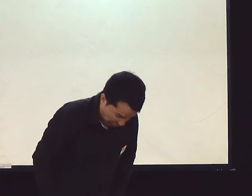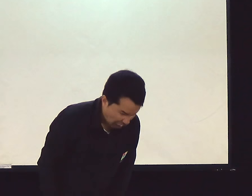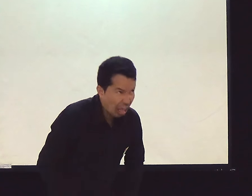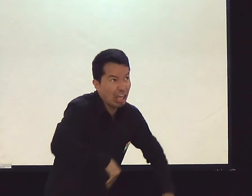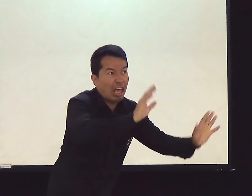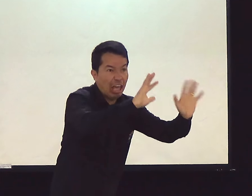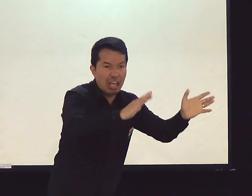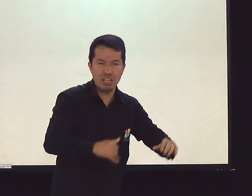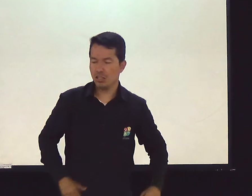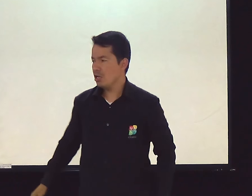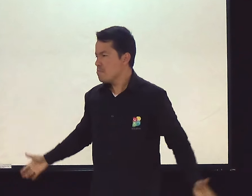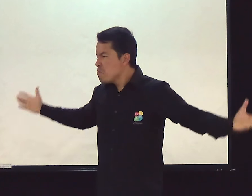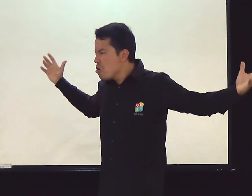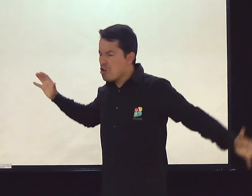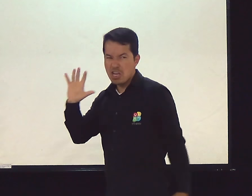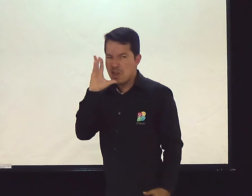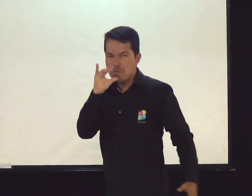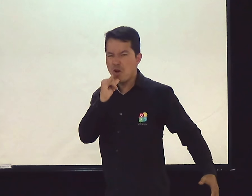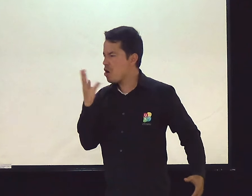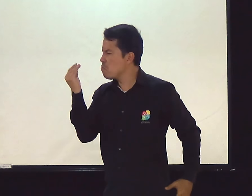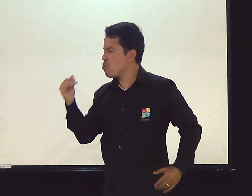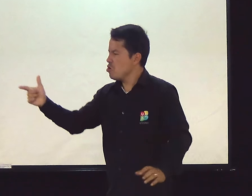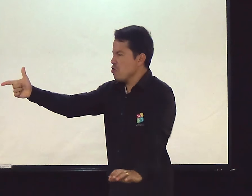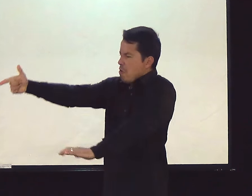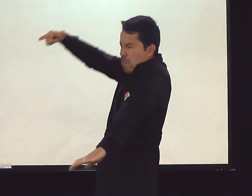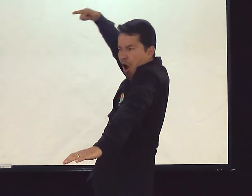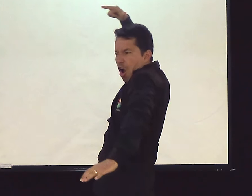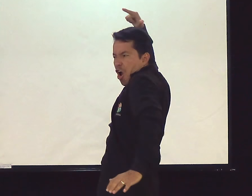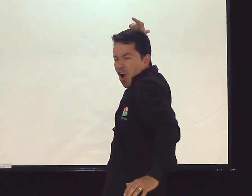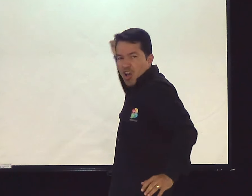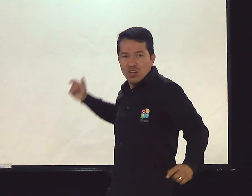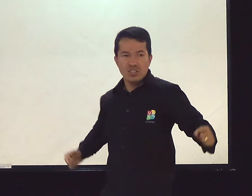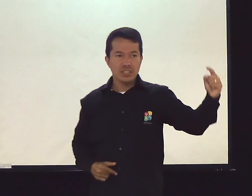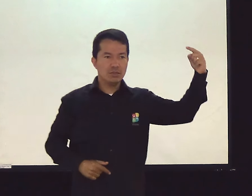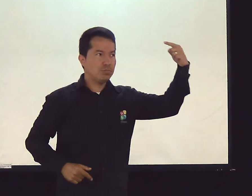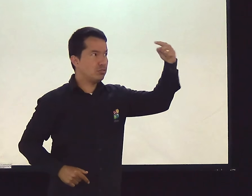Mas eu não tenho. Ah, que demor... E dá um tiro em você.